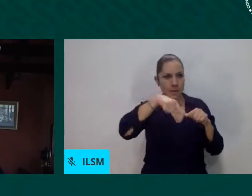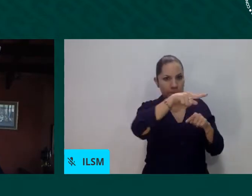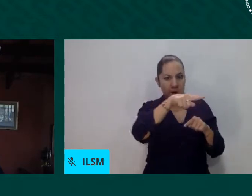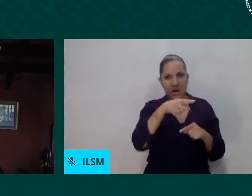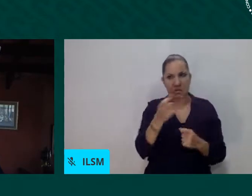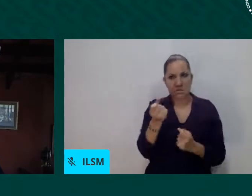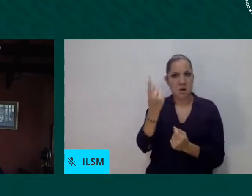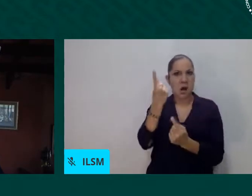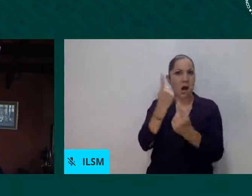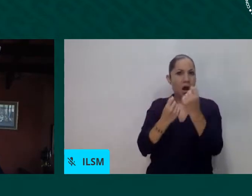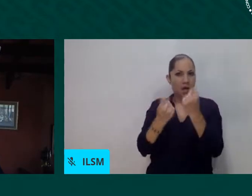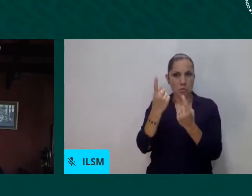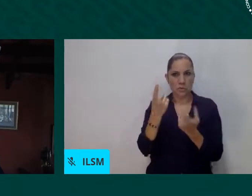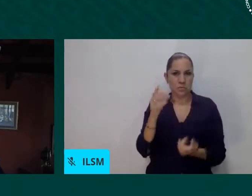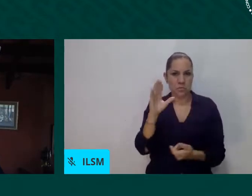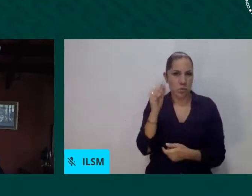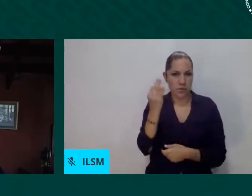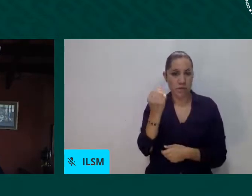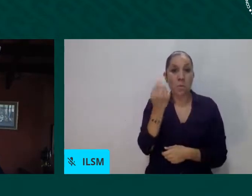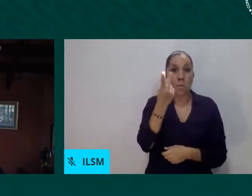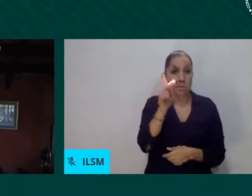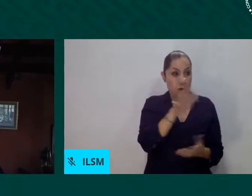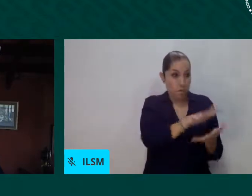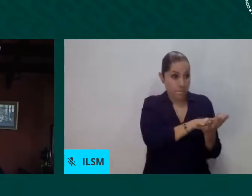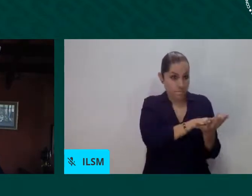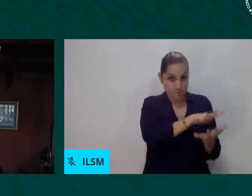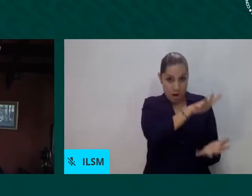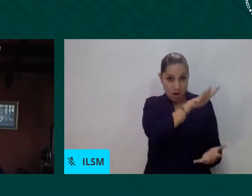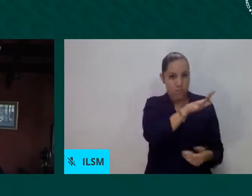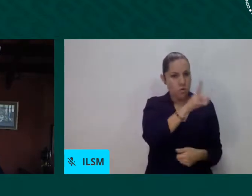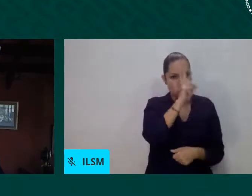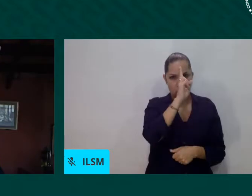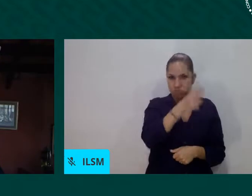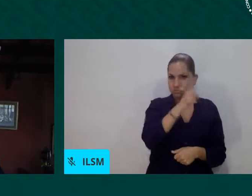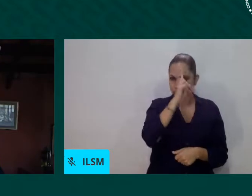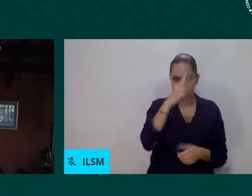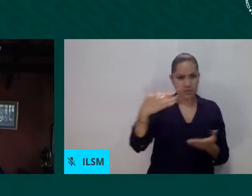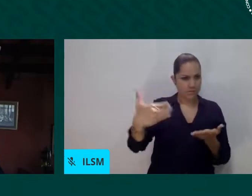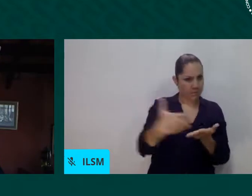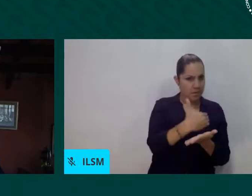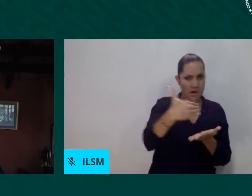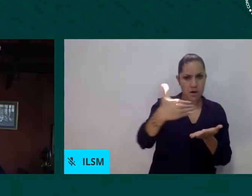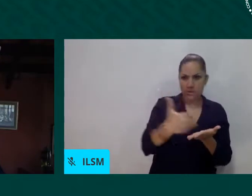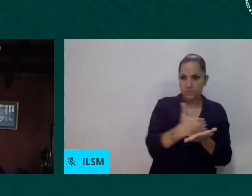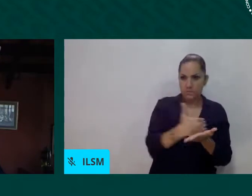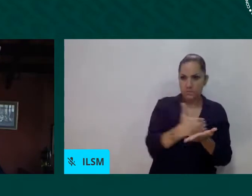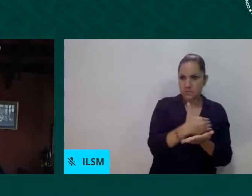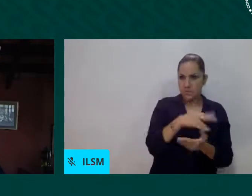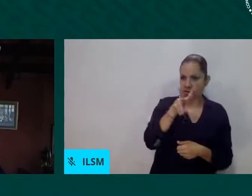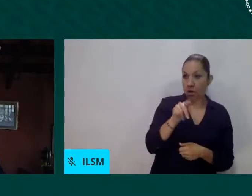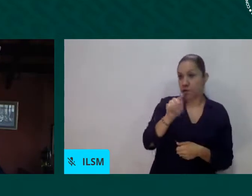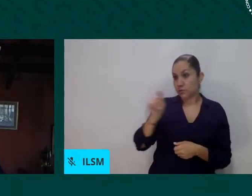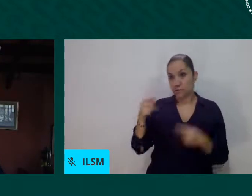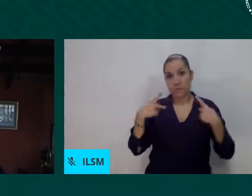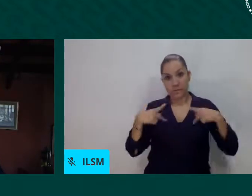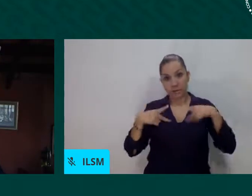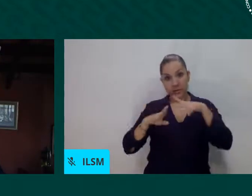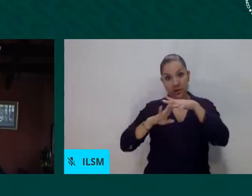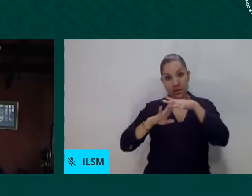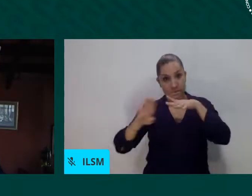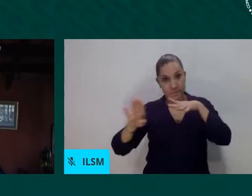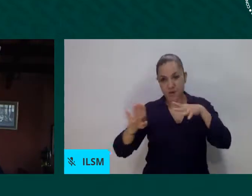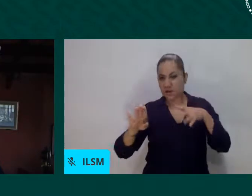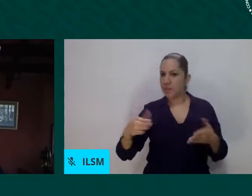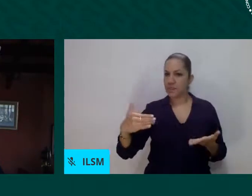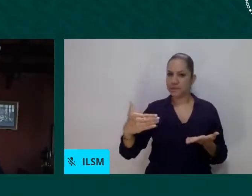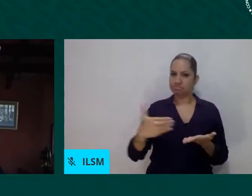con las restricciones, la situación, ¿no es cierto?, de los migrantes, colocando como en forma exacerbada todo